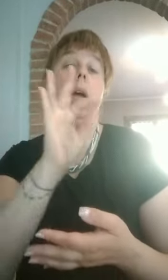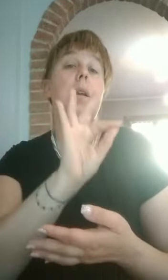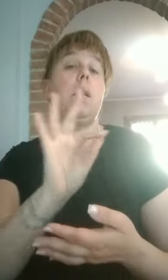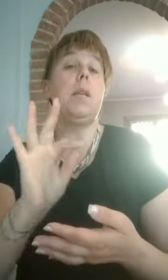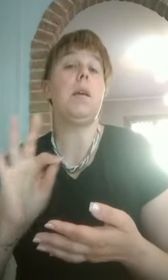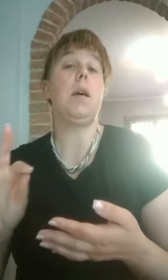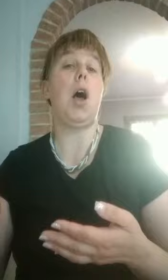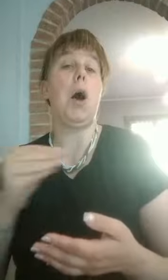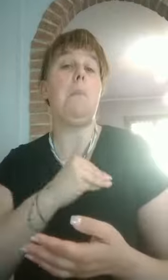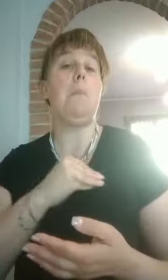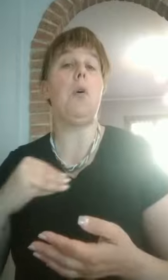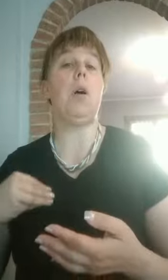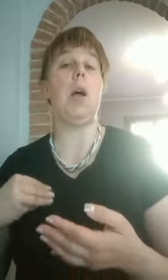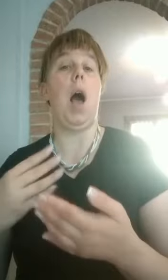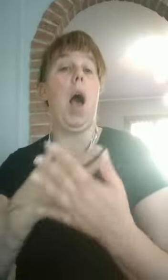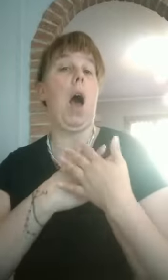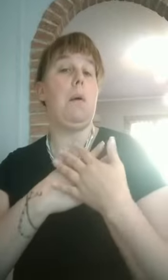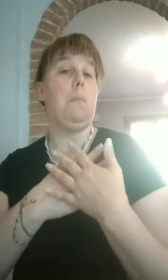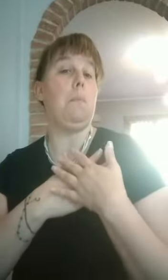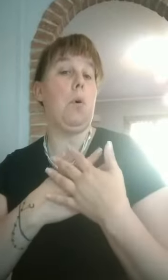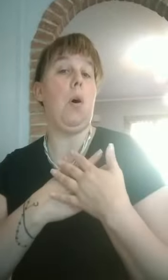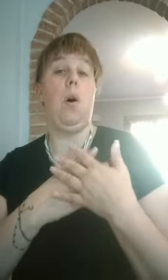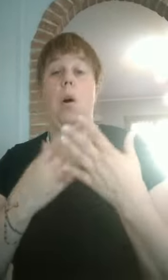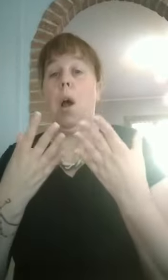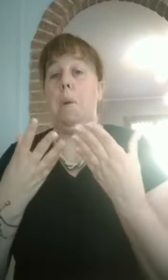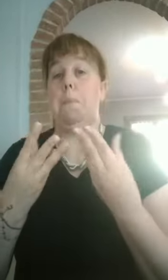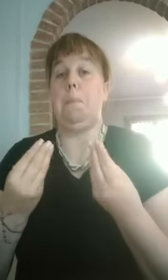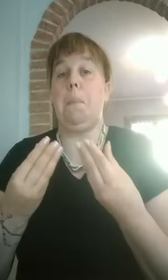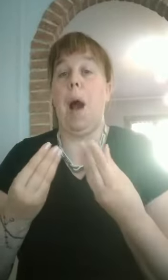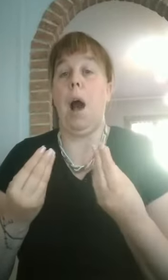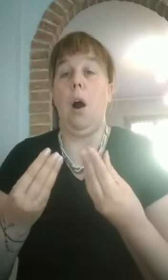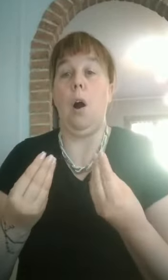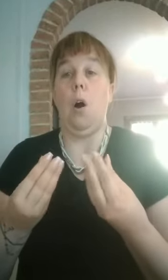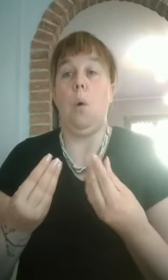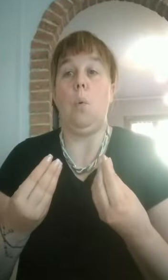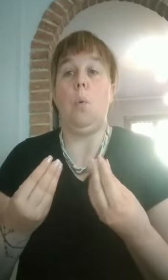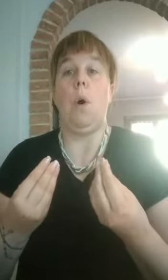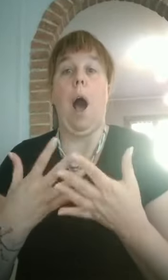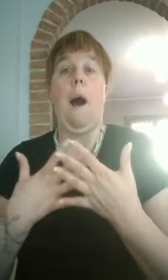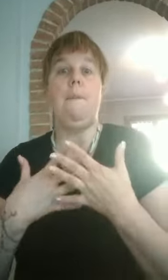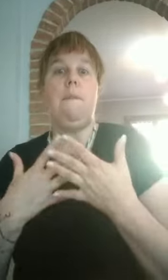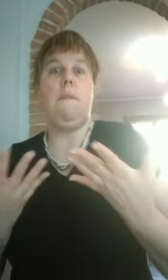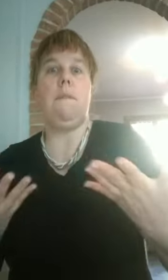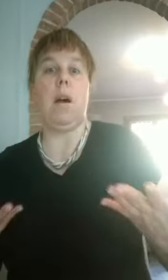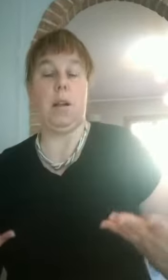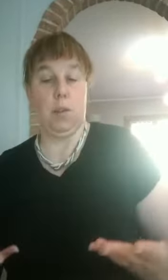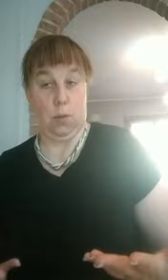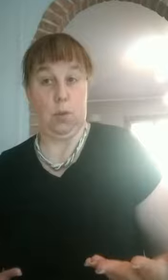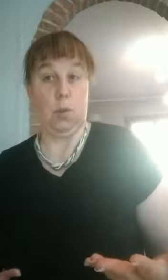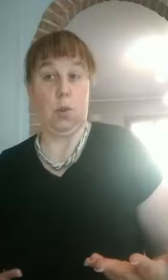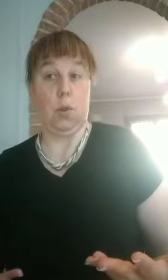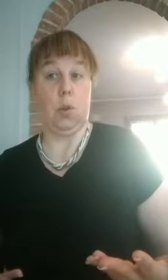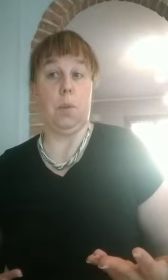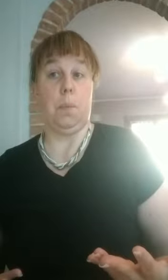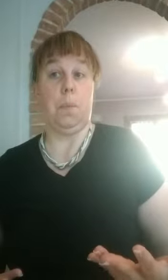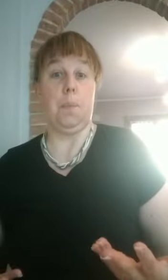questo caso d'amore, no? Allora magari è come se voi diceste, mamma è